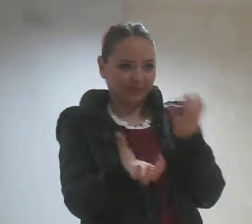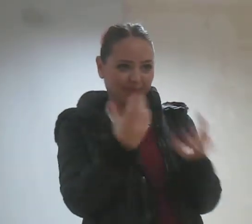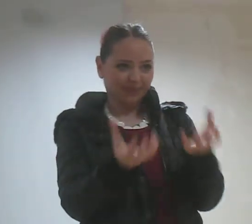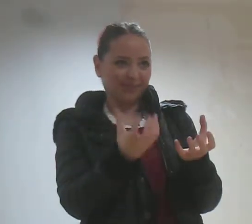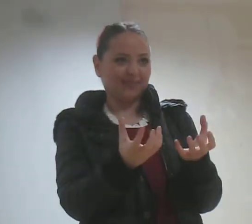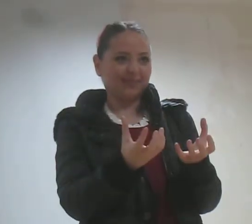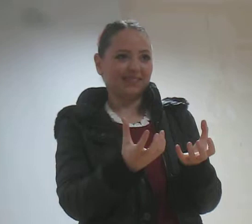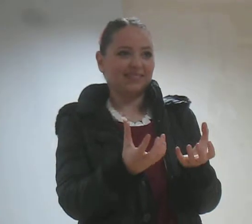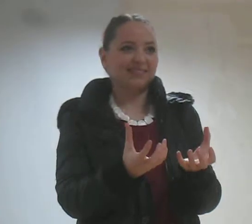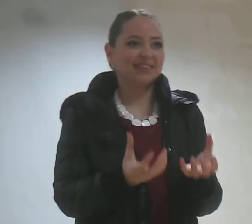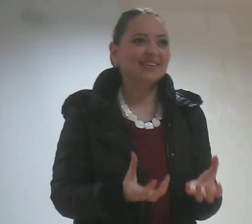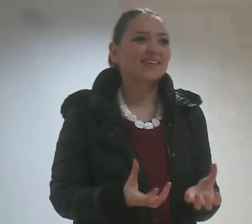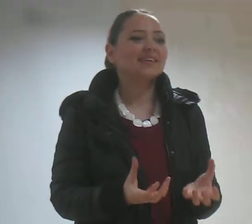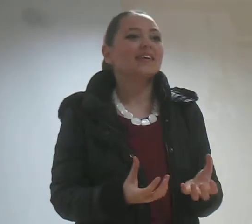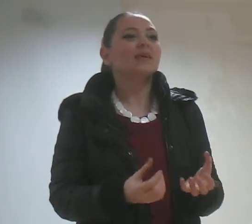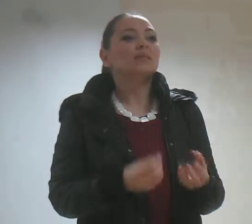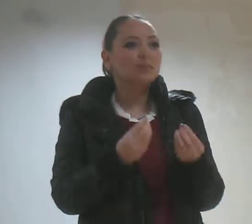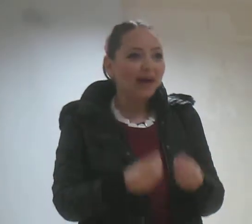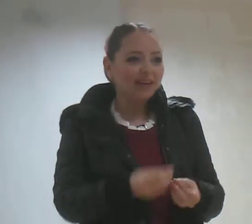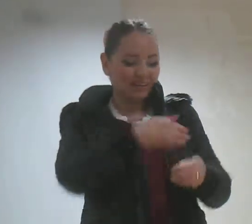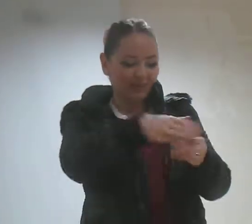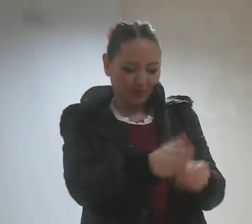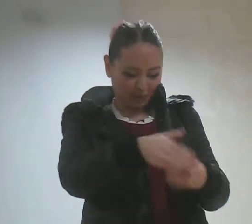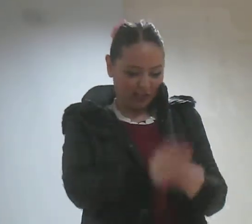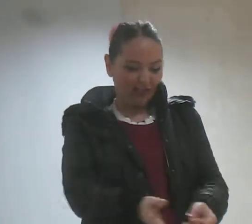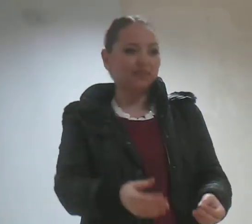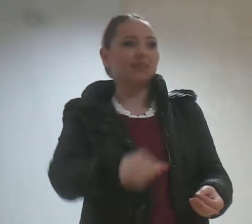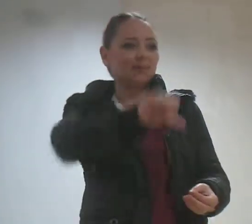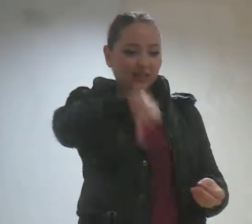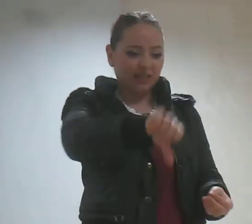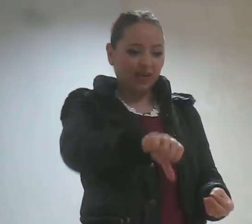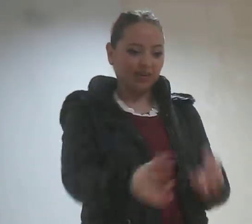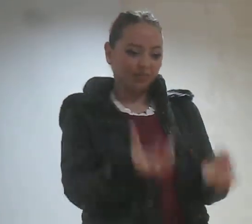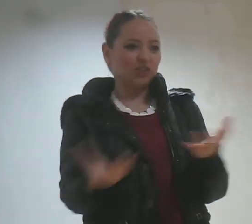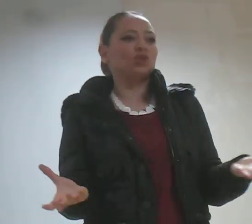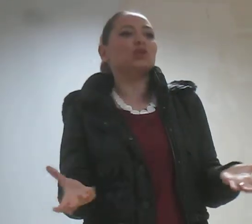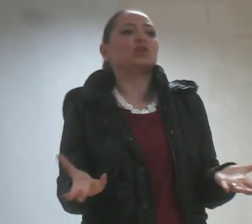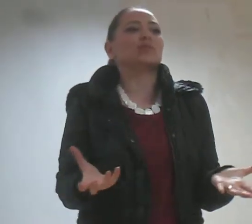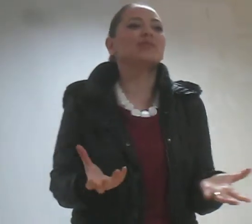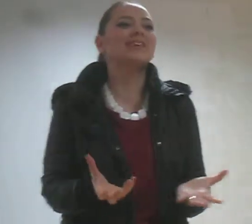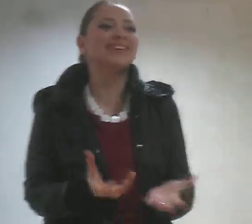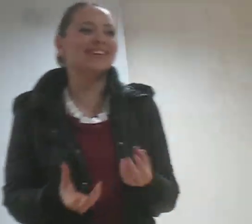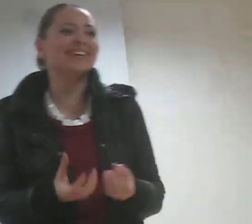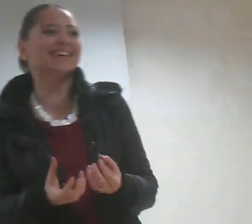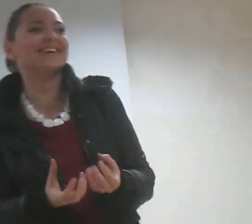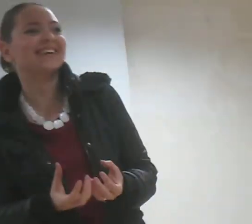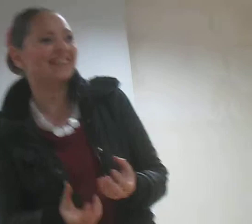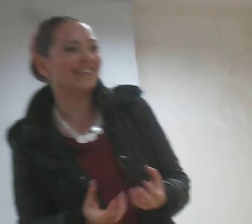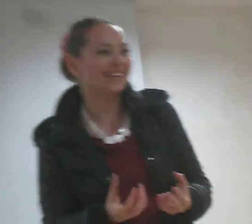Yağ kaynaklamam. Eriberleri kettim. Yağda pişiriyorum. Güzel.